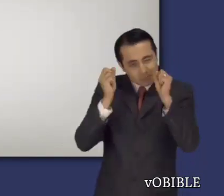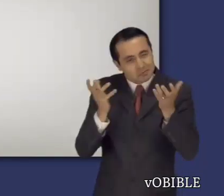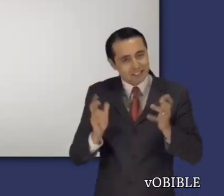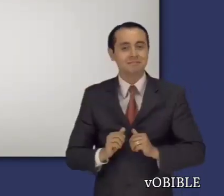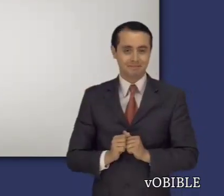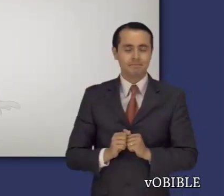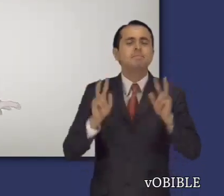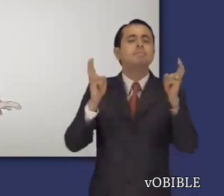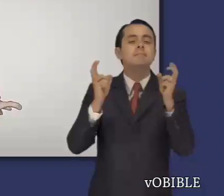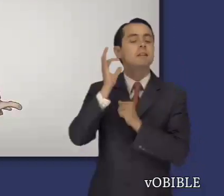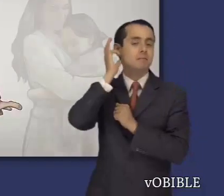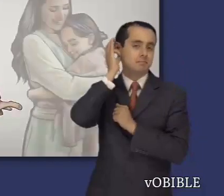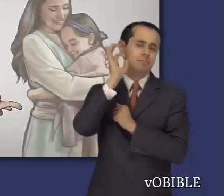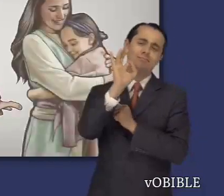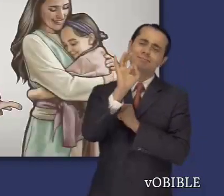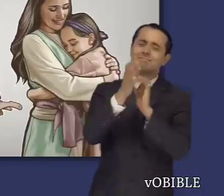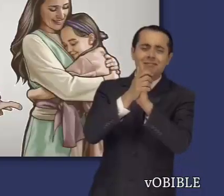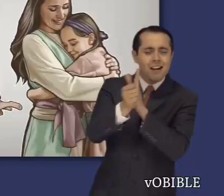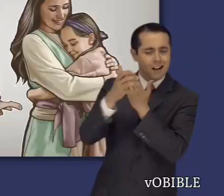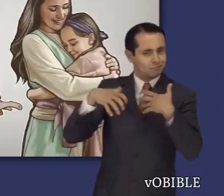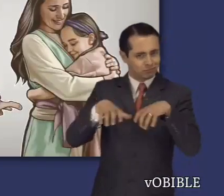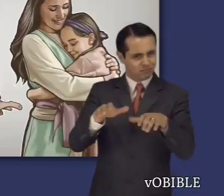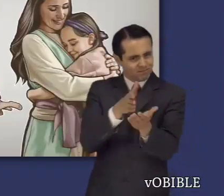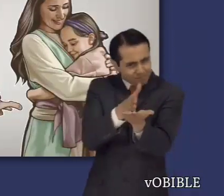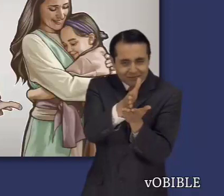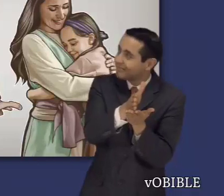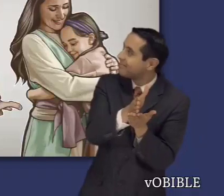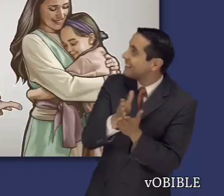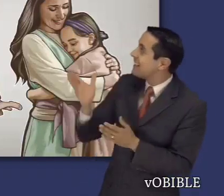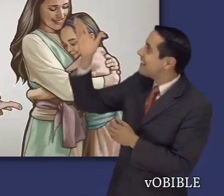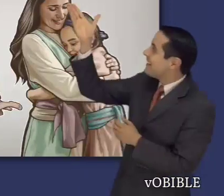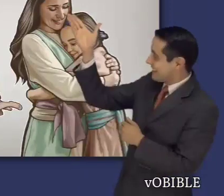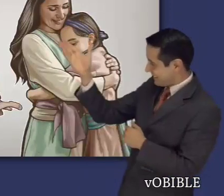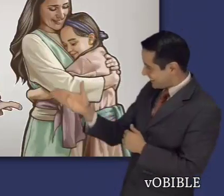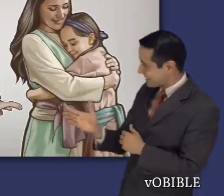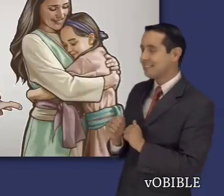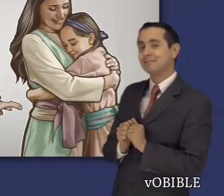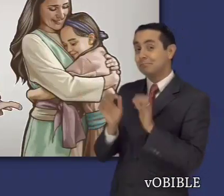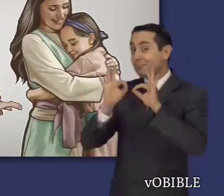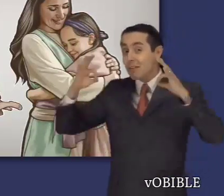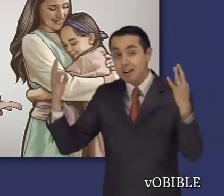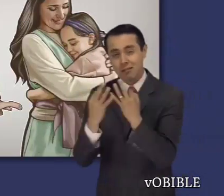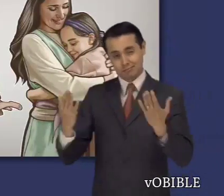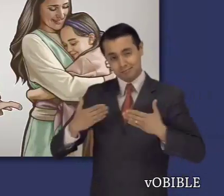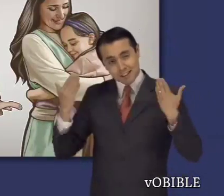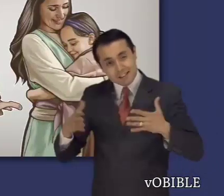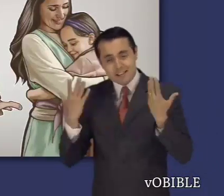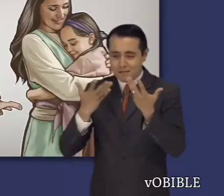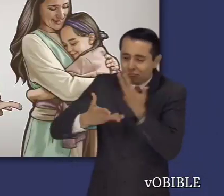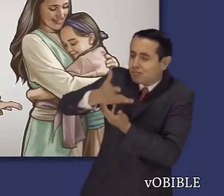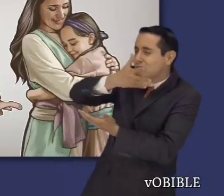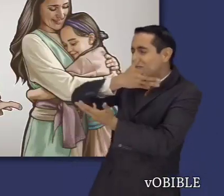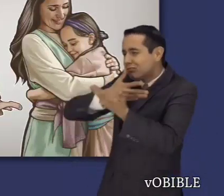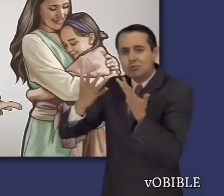En este capítulo se describe a la esposa buena y capaz y se destacan sus cualidades y el efecto positivo que